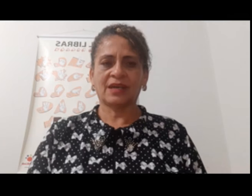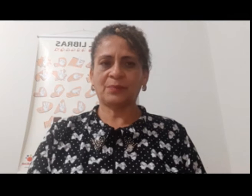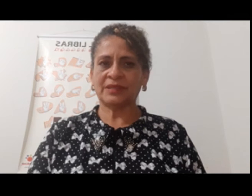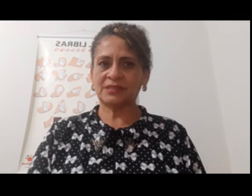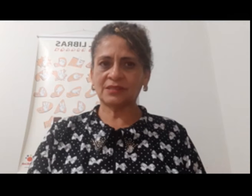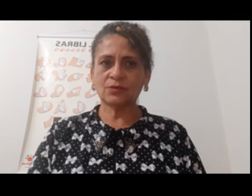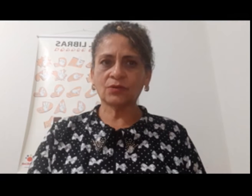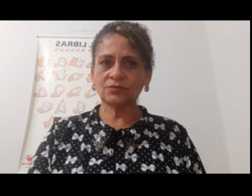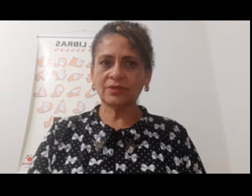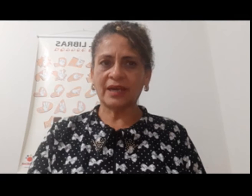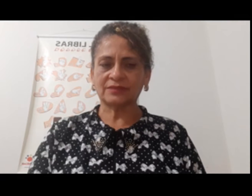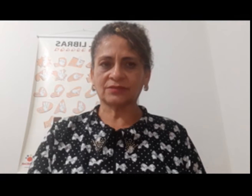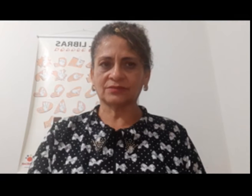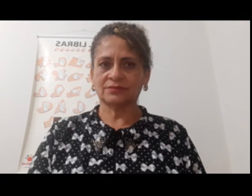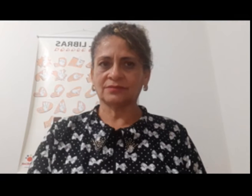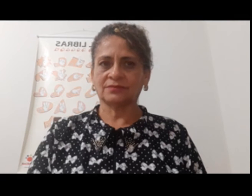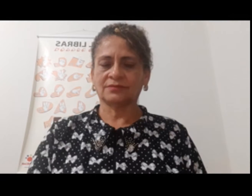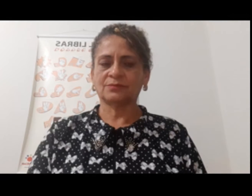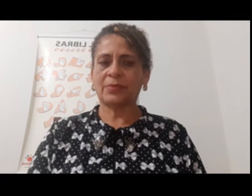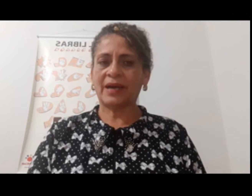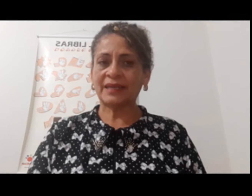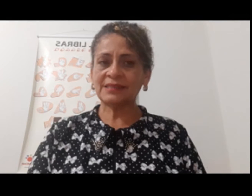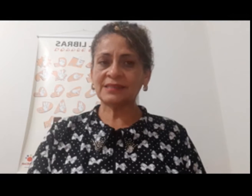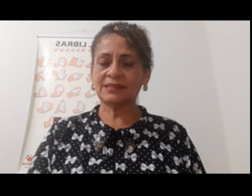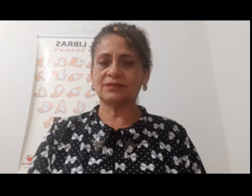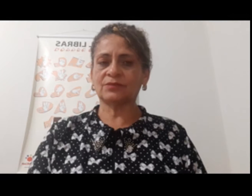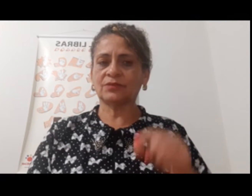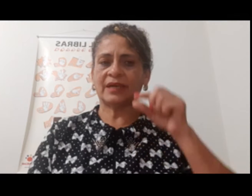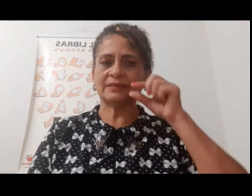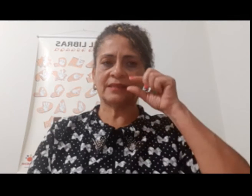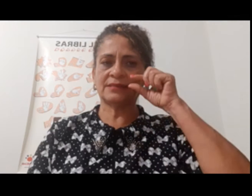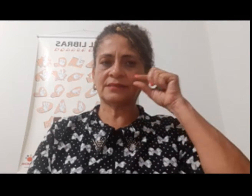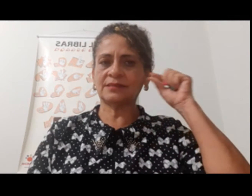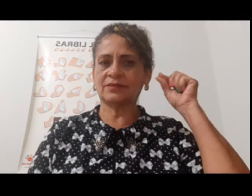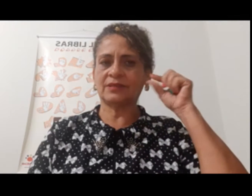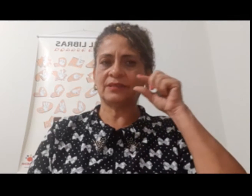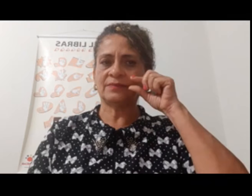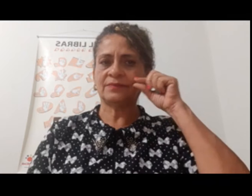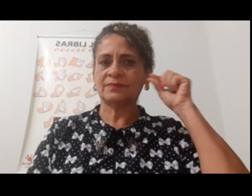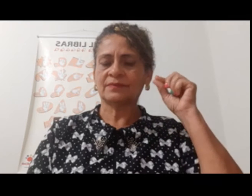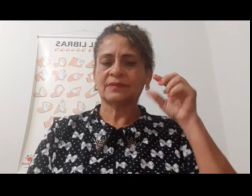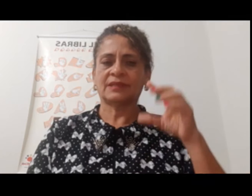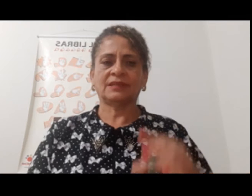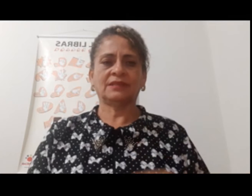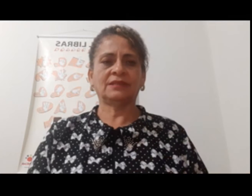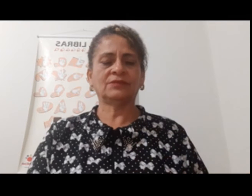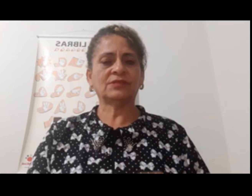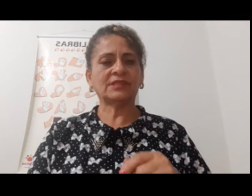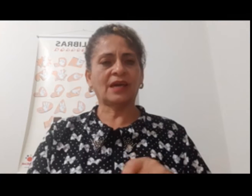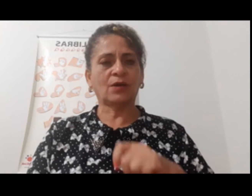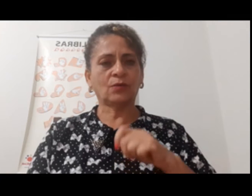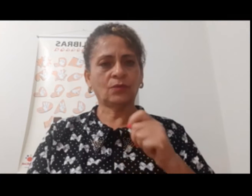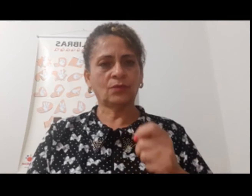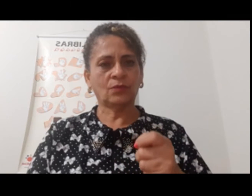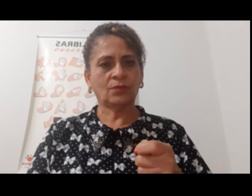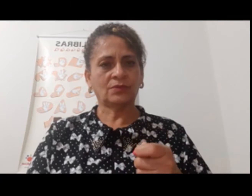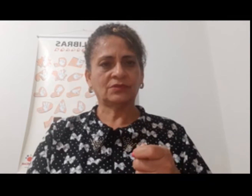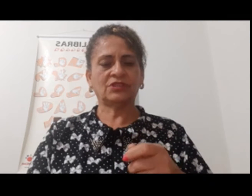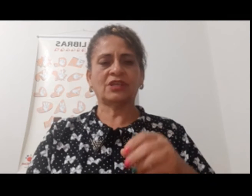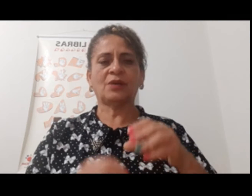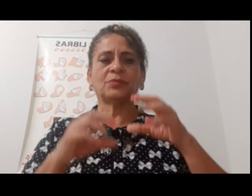é parecido com o do gato. Parecido. O do gato é assim, olhe. E o sinal